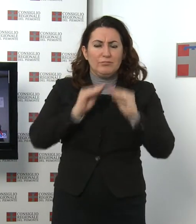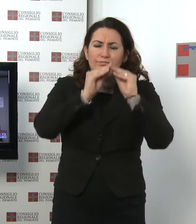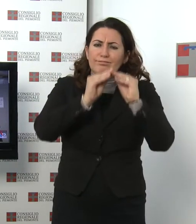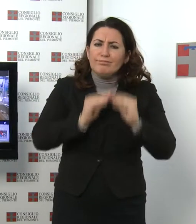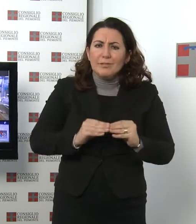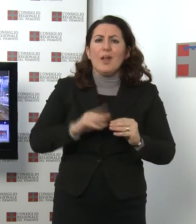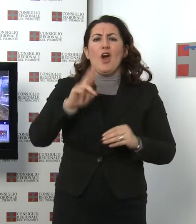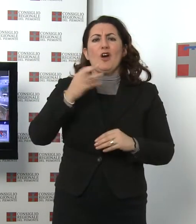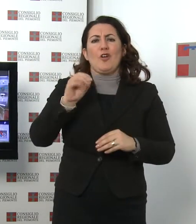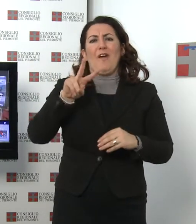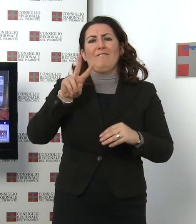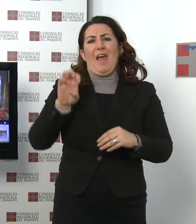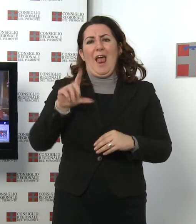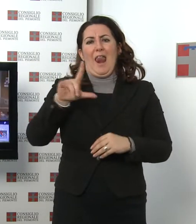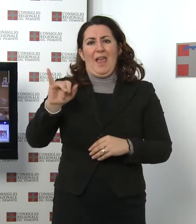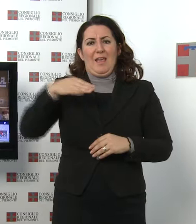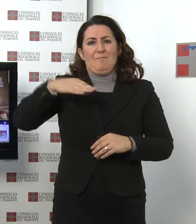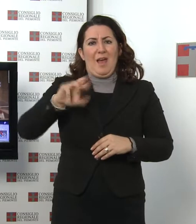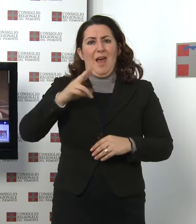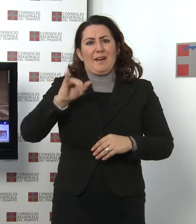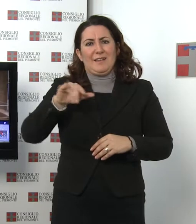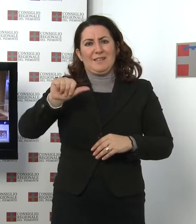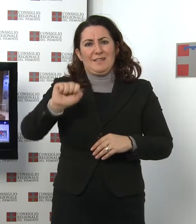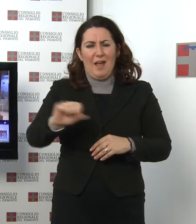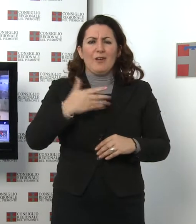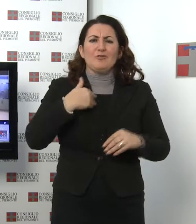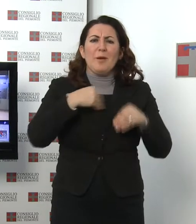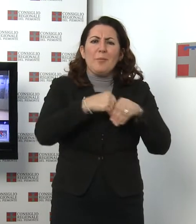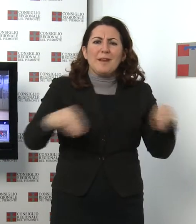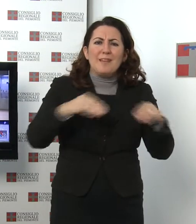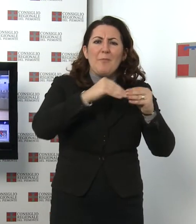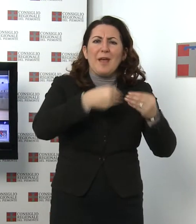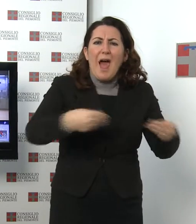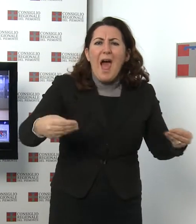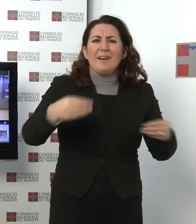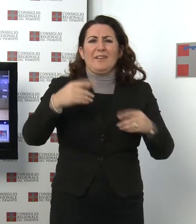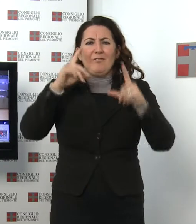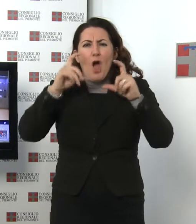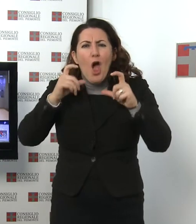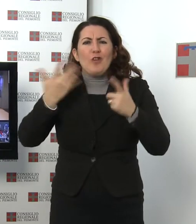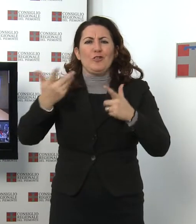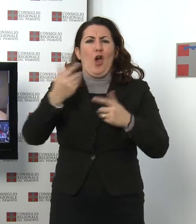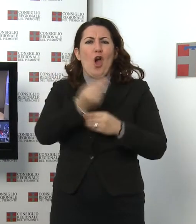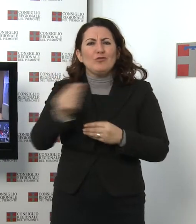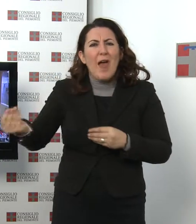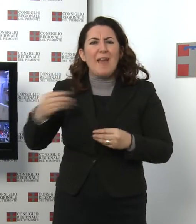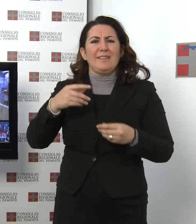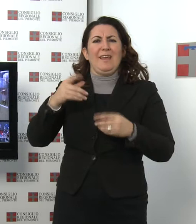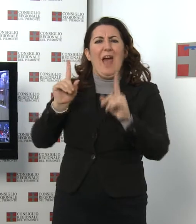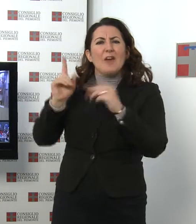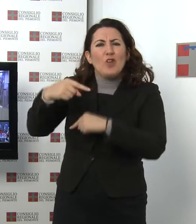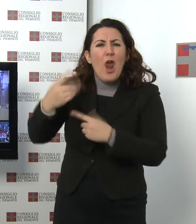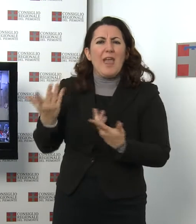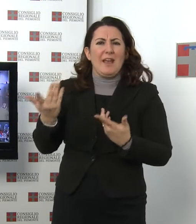Novelli, propone un vasto sortimento di presepi di carta, fotografie, oggetti, cartoline e pubblicazioni su uno dei simboli più